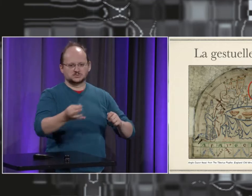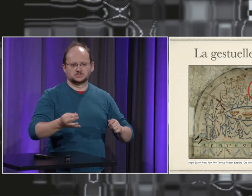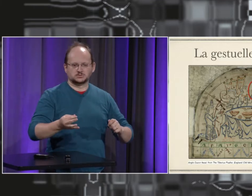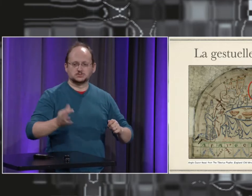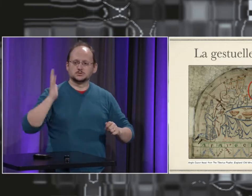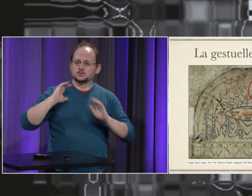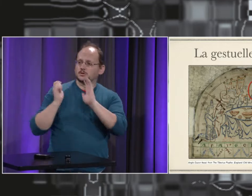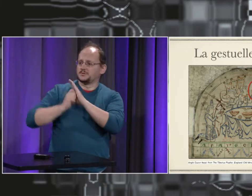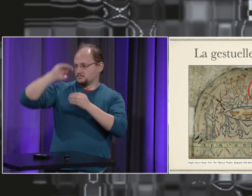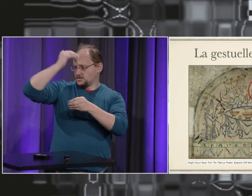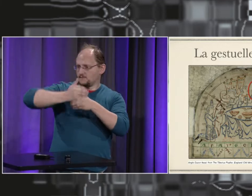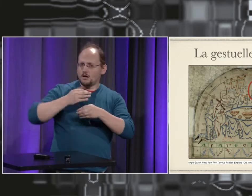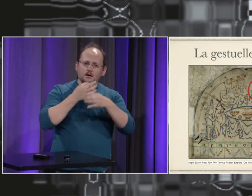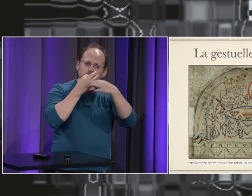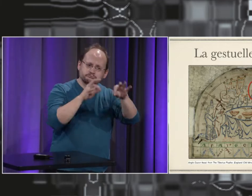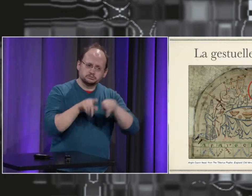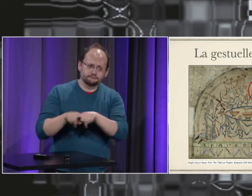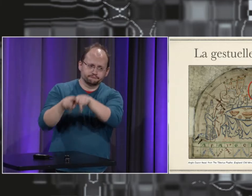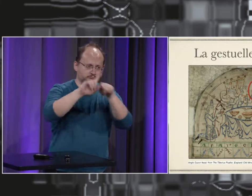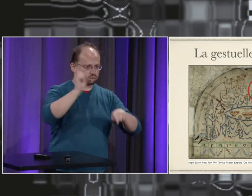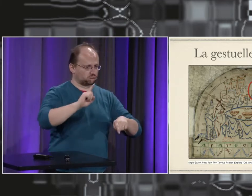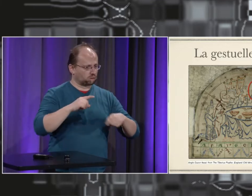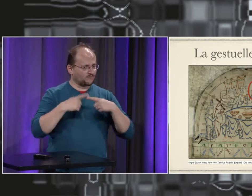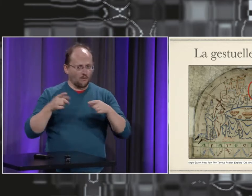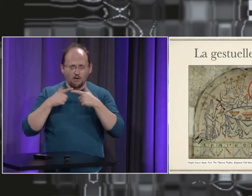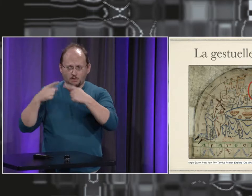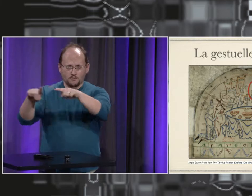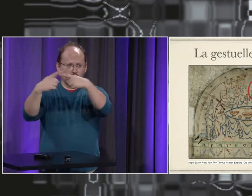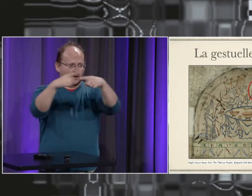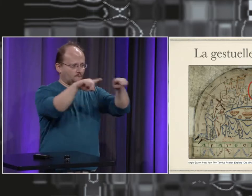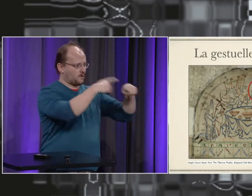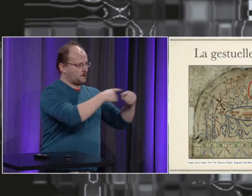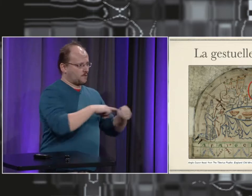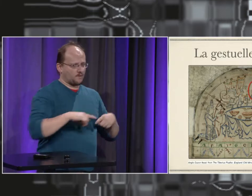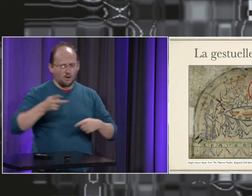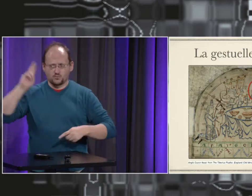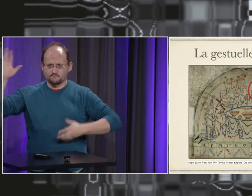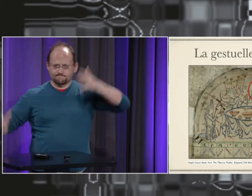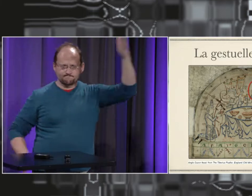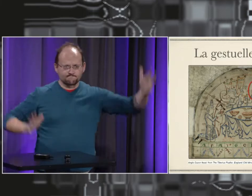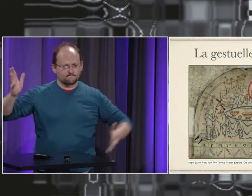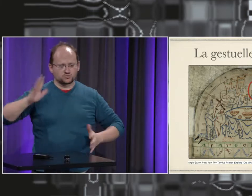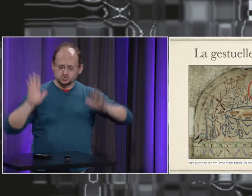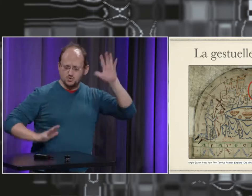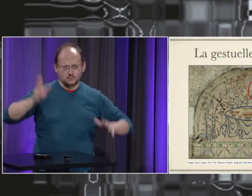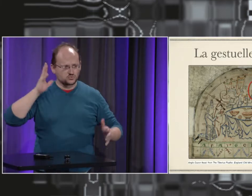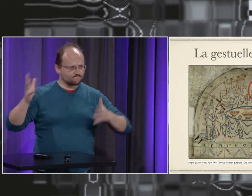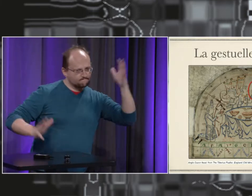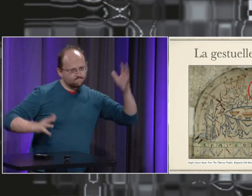parce que justement au Moyen-Âge on ne parlait pas tous la même langue dans les différentes contrées il y avait plein de langues différentes donc les gens